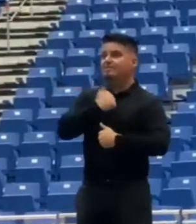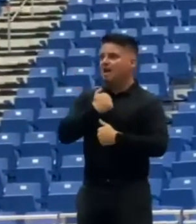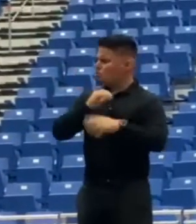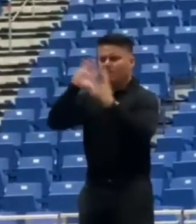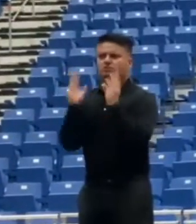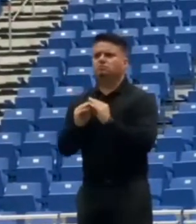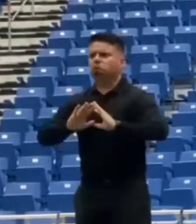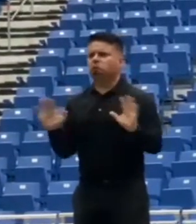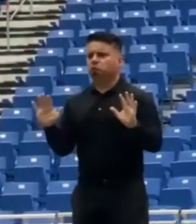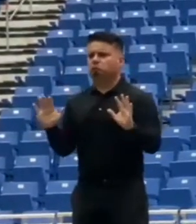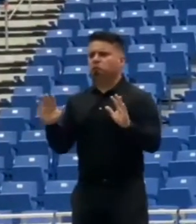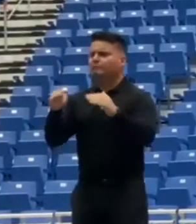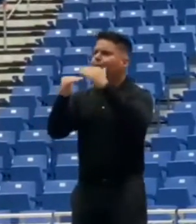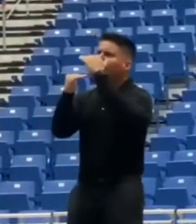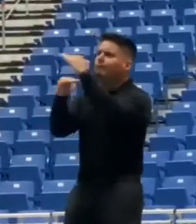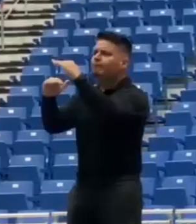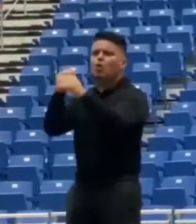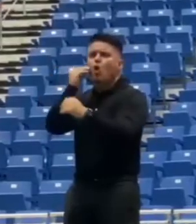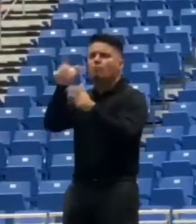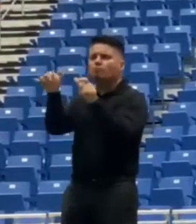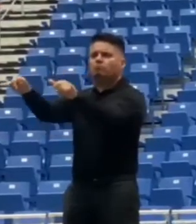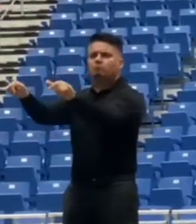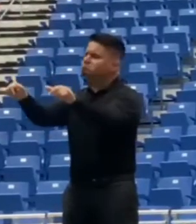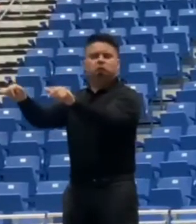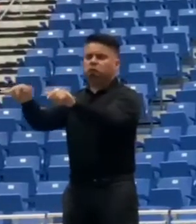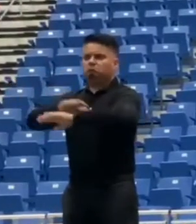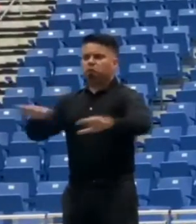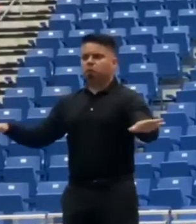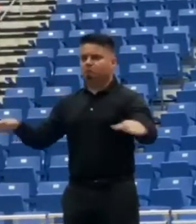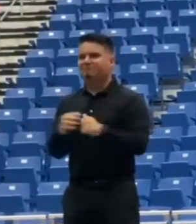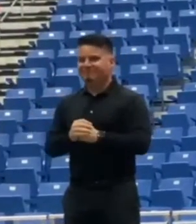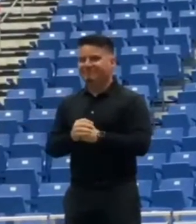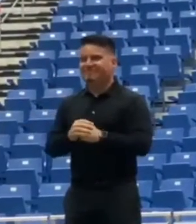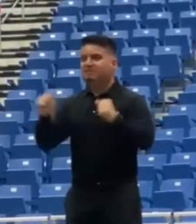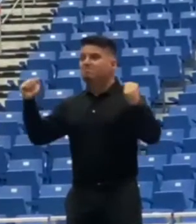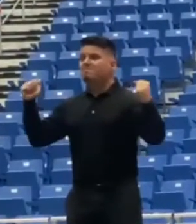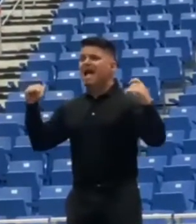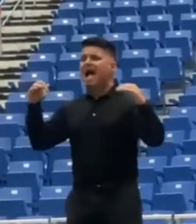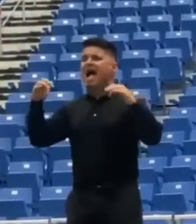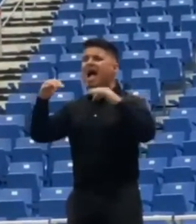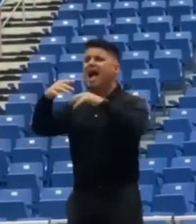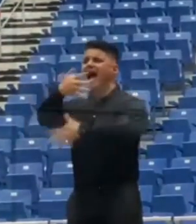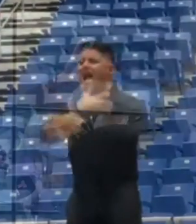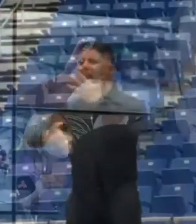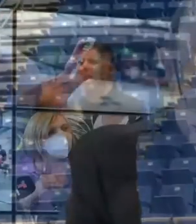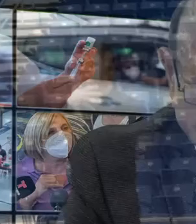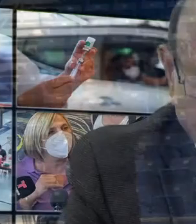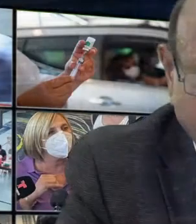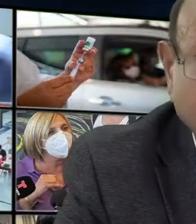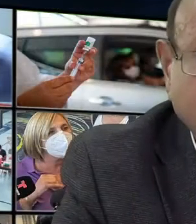de promover solo turismo interno. Viajeros con pruebas de vacunación completa no tendrán que presentar prueba negativa de COVID